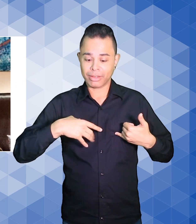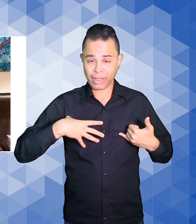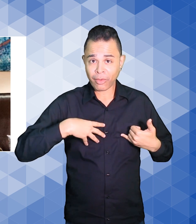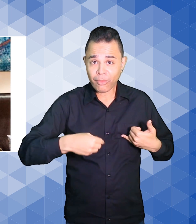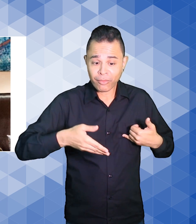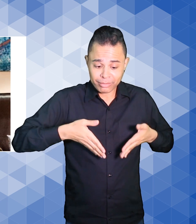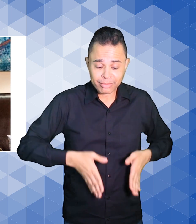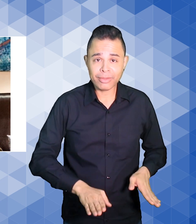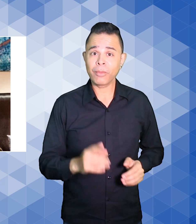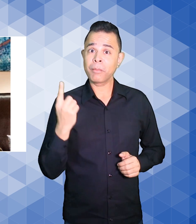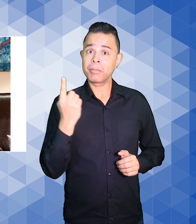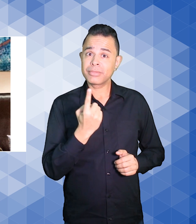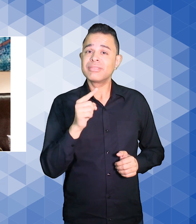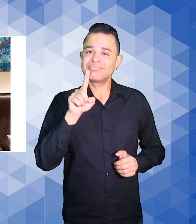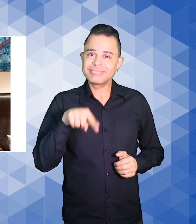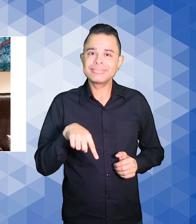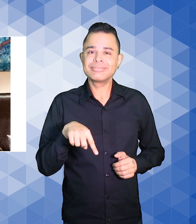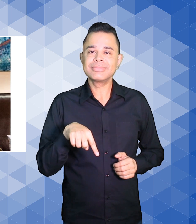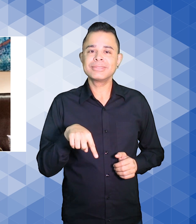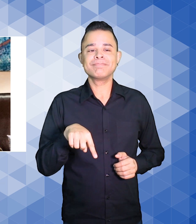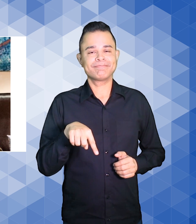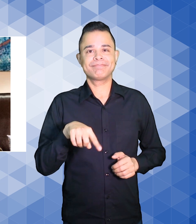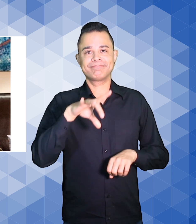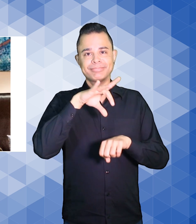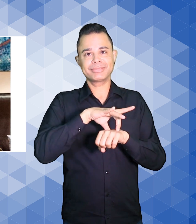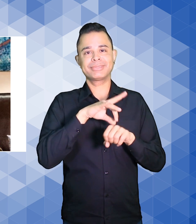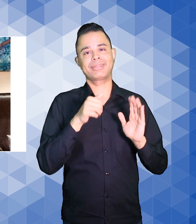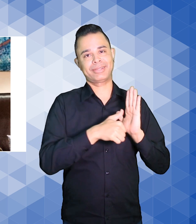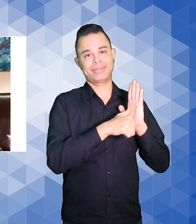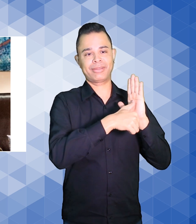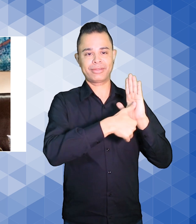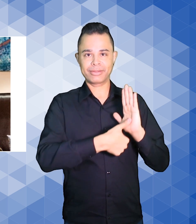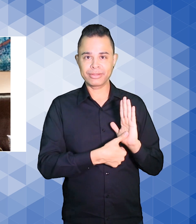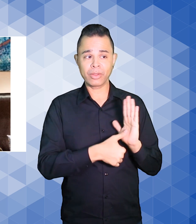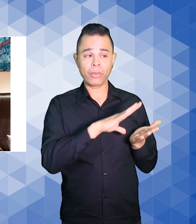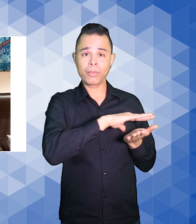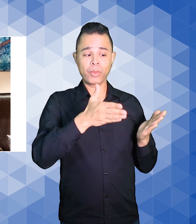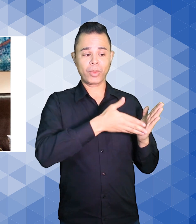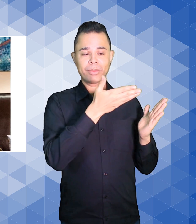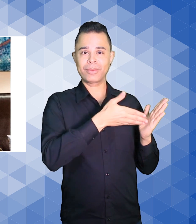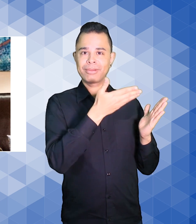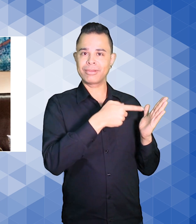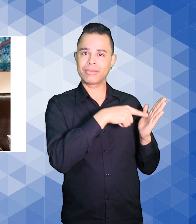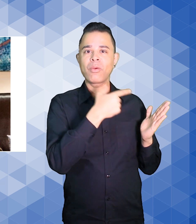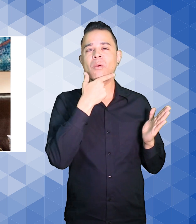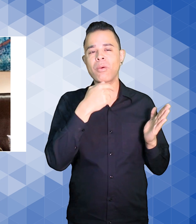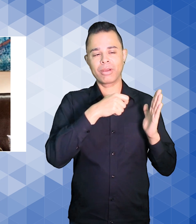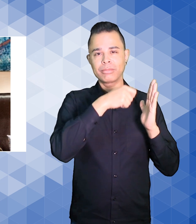-nascido tem síndrome de Down. Inspirado no romance autobiográfico do escritor Cristóvão Teza,